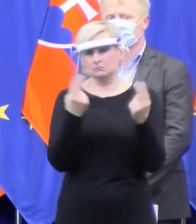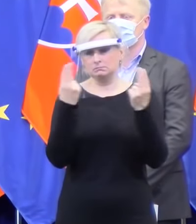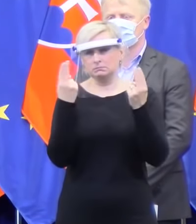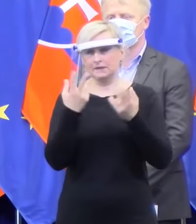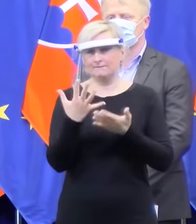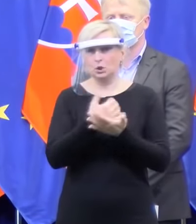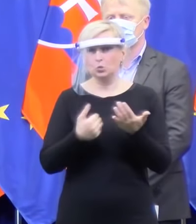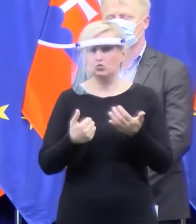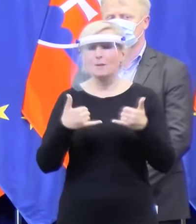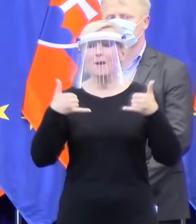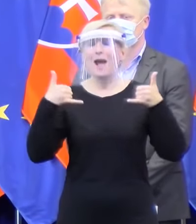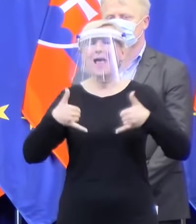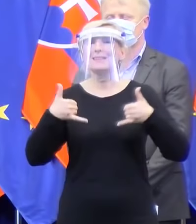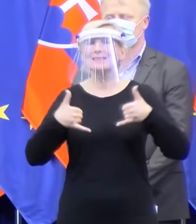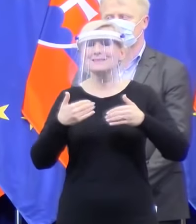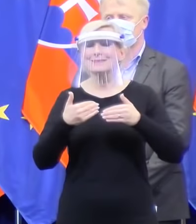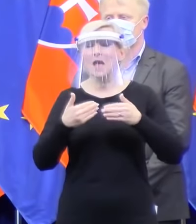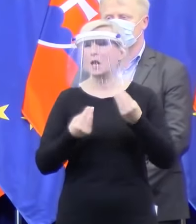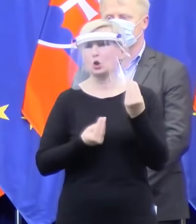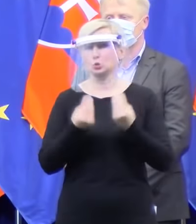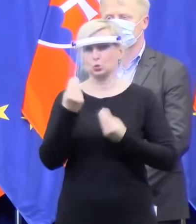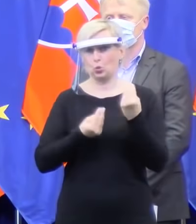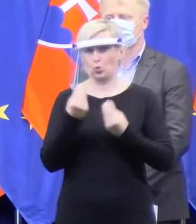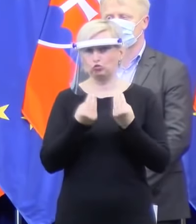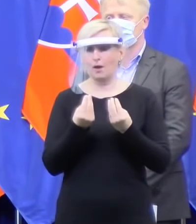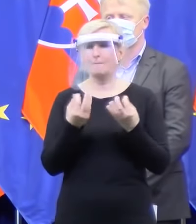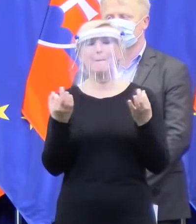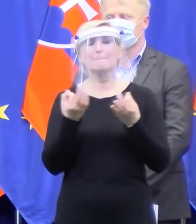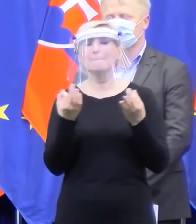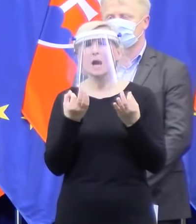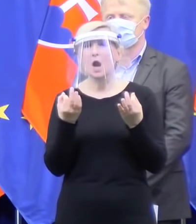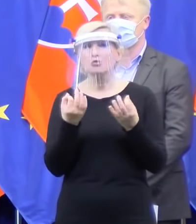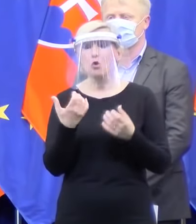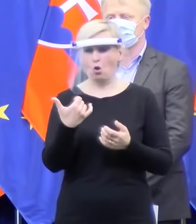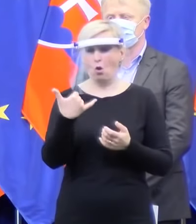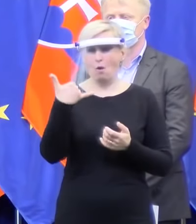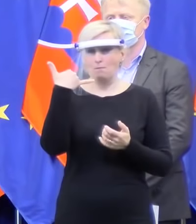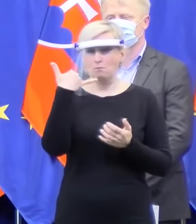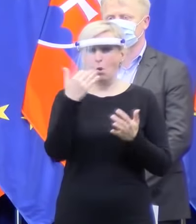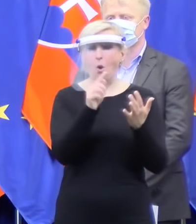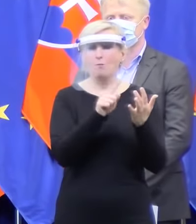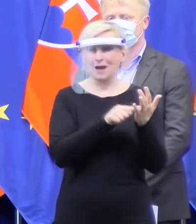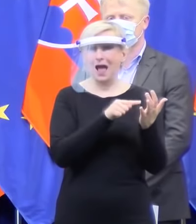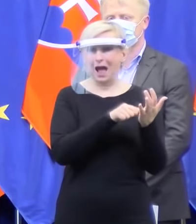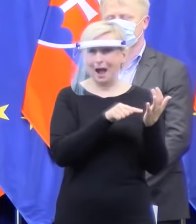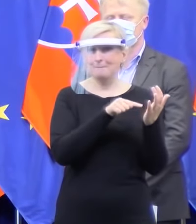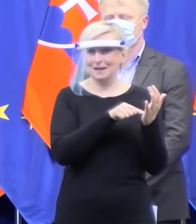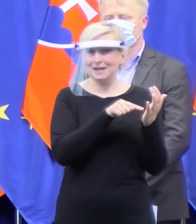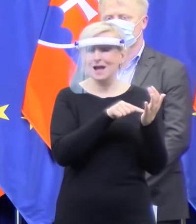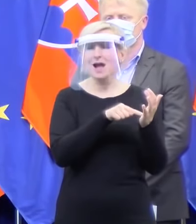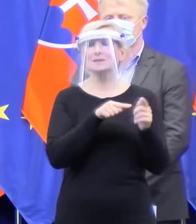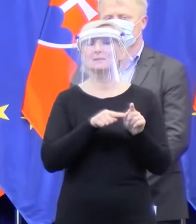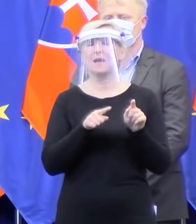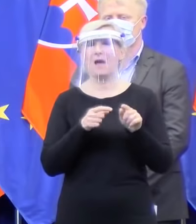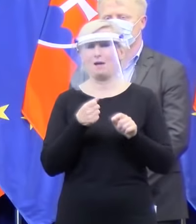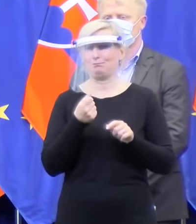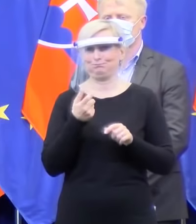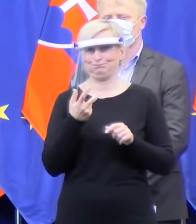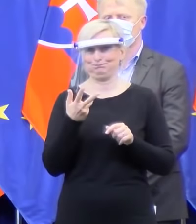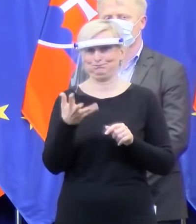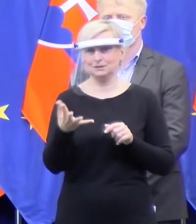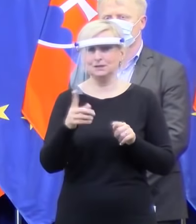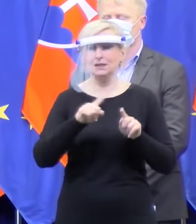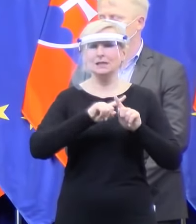a chceme, lebo tých aplikácií bolo niekoľko aj z iných spoločností, respektíve z iných rezortov, tak chceme to